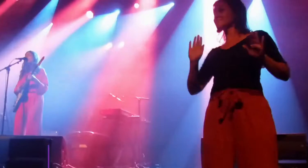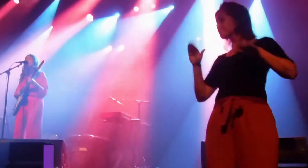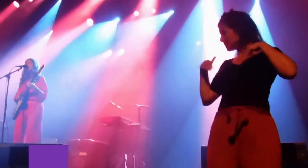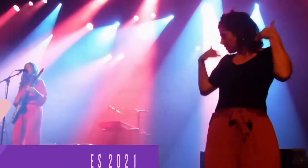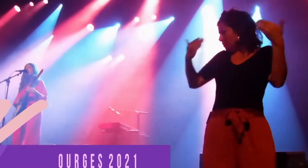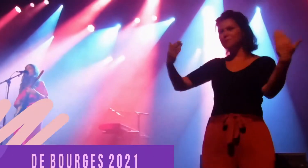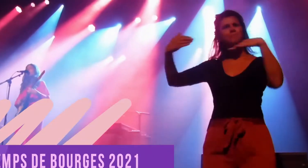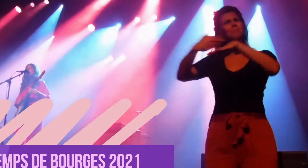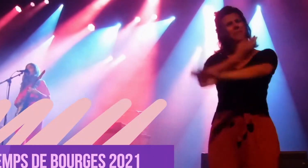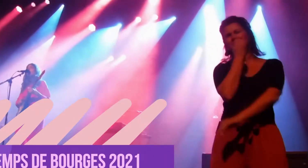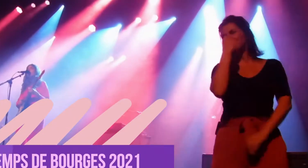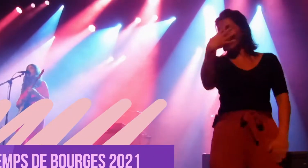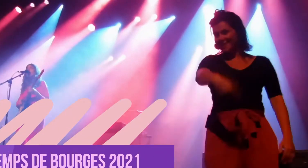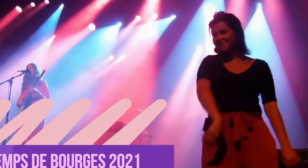Jusqu'ici tout va bien